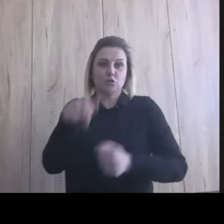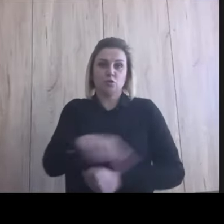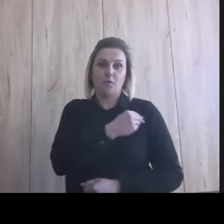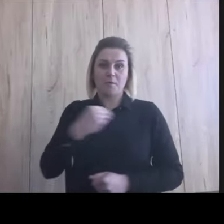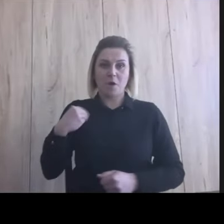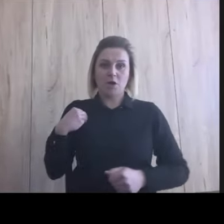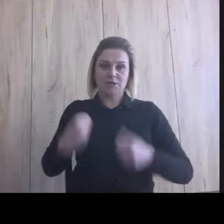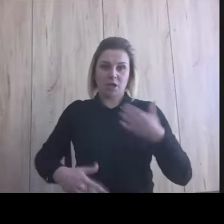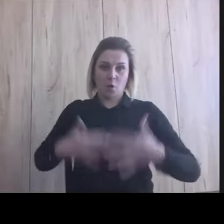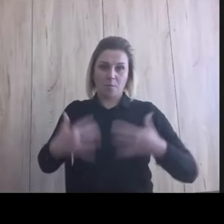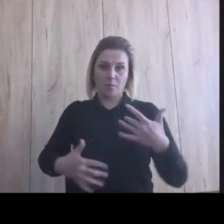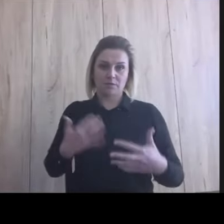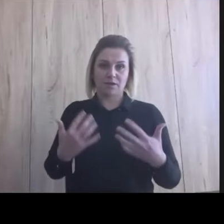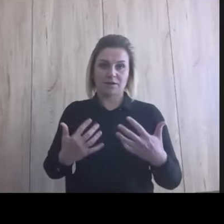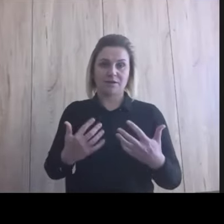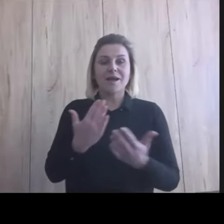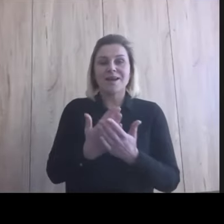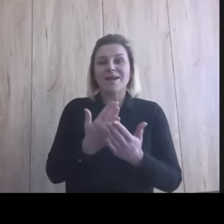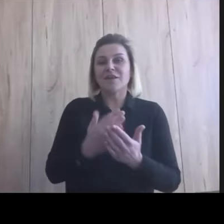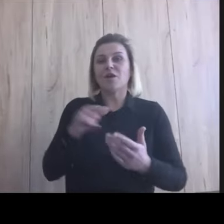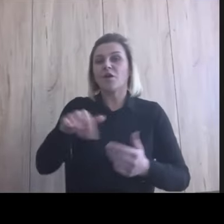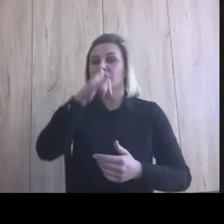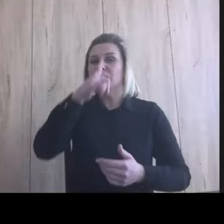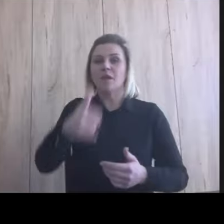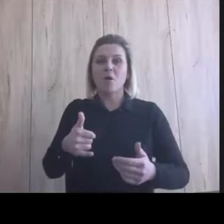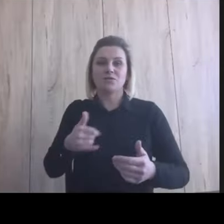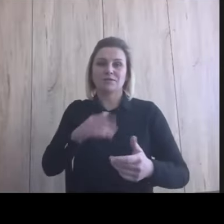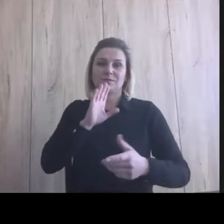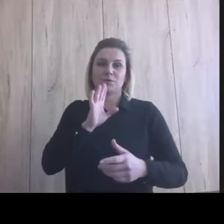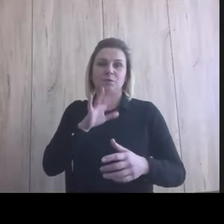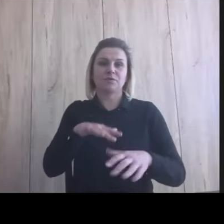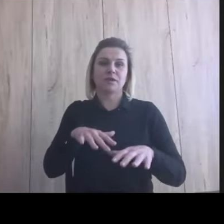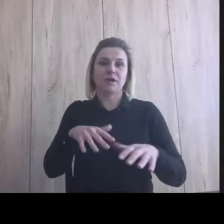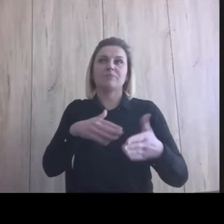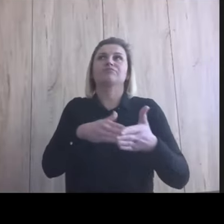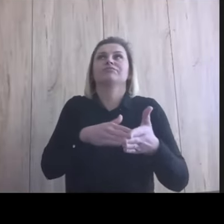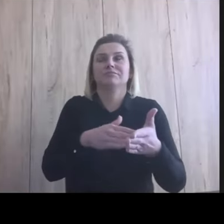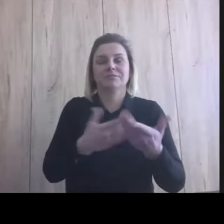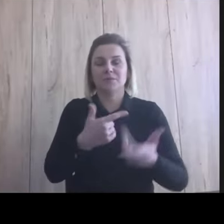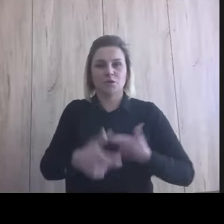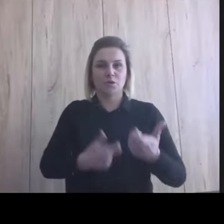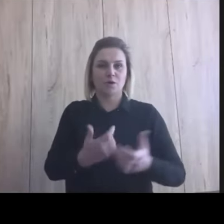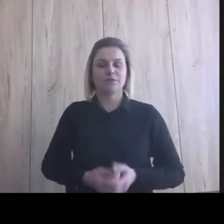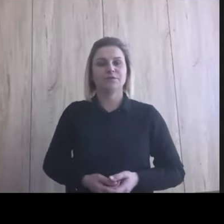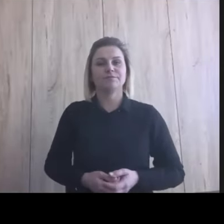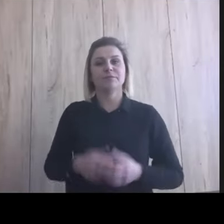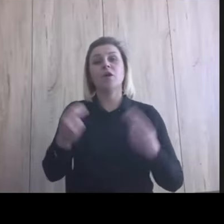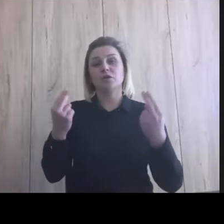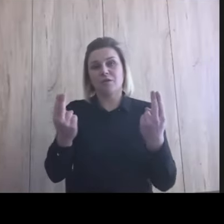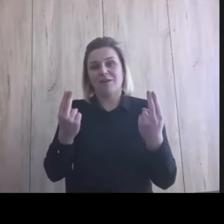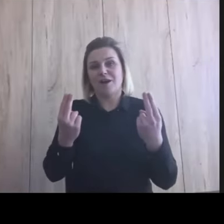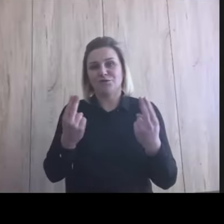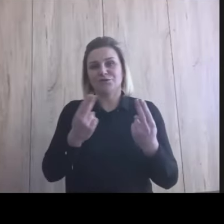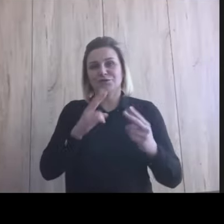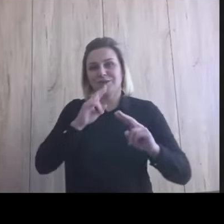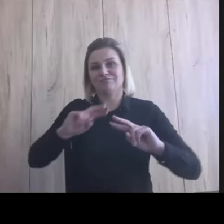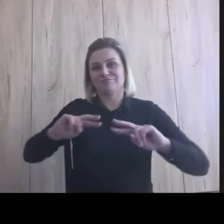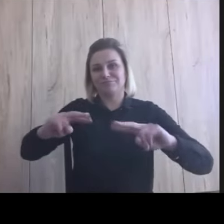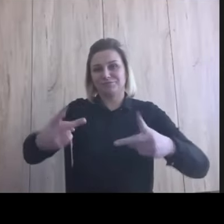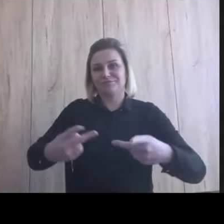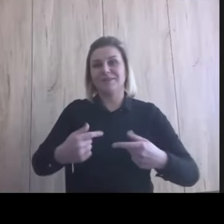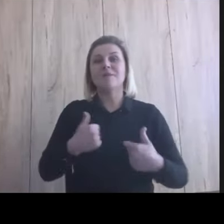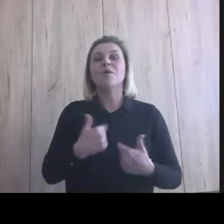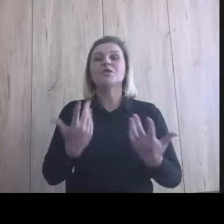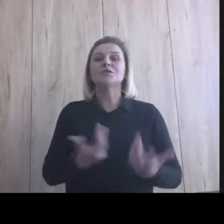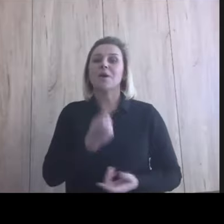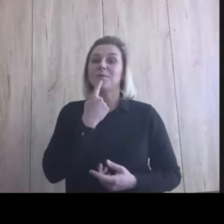innowatoru, więc nie możemy się zatrzymywać. To jest takie ważne przesłanie, bo chciałam w